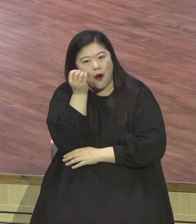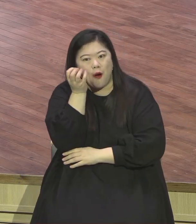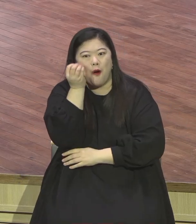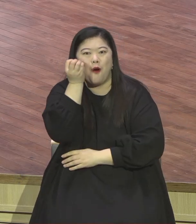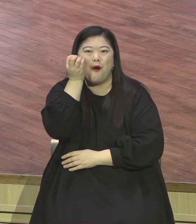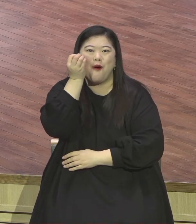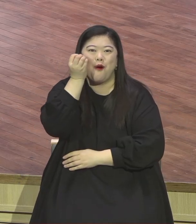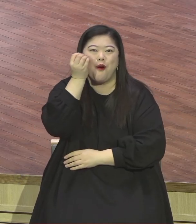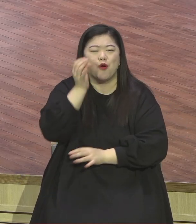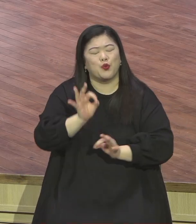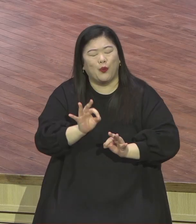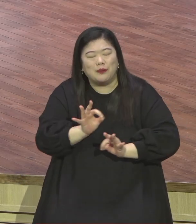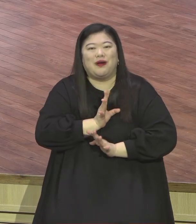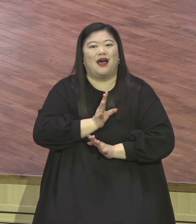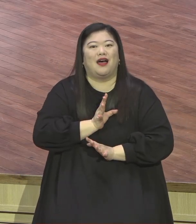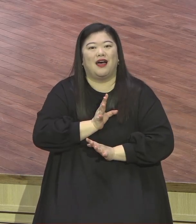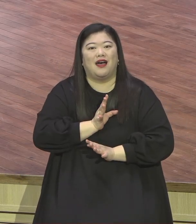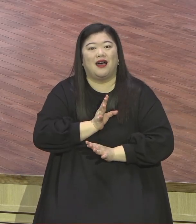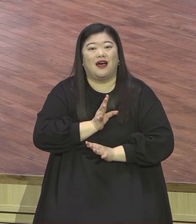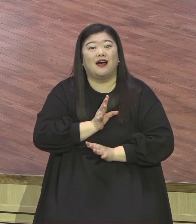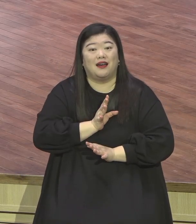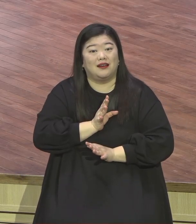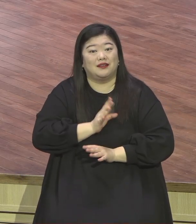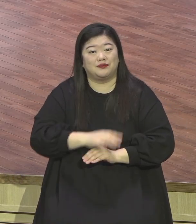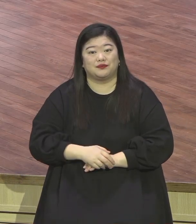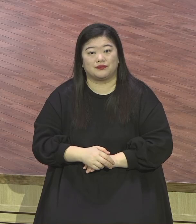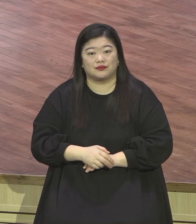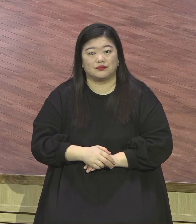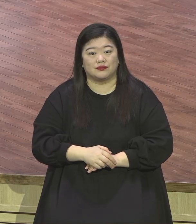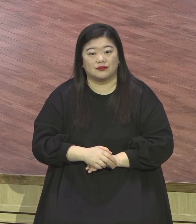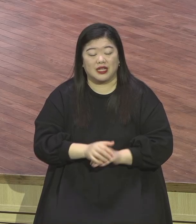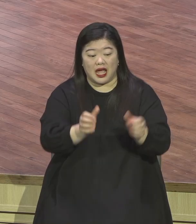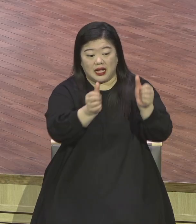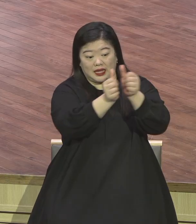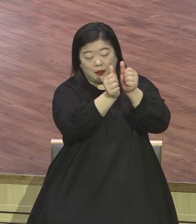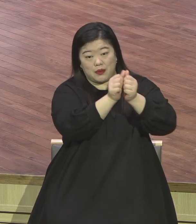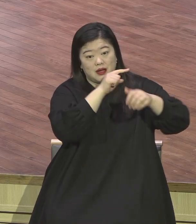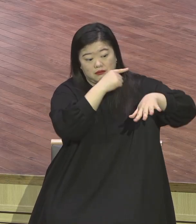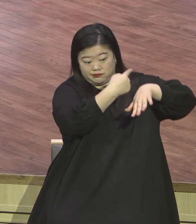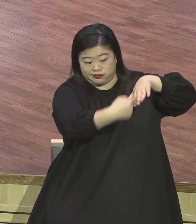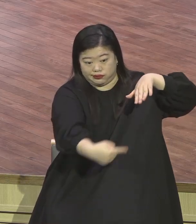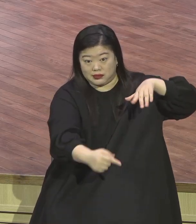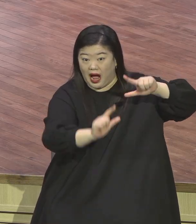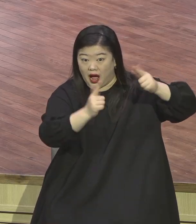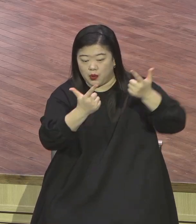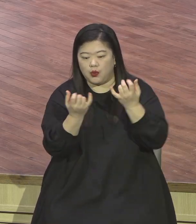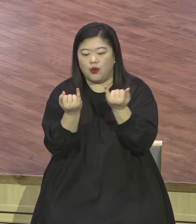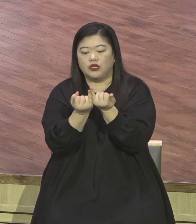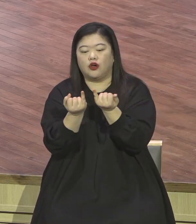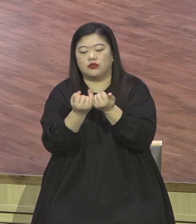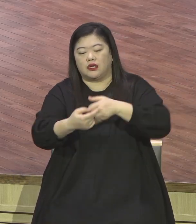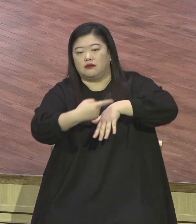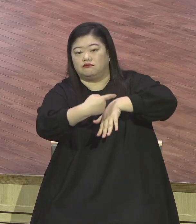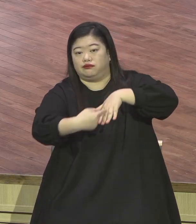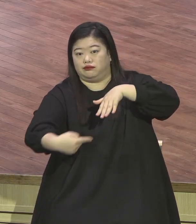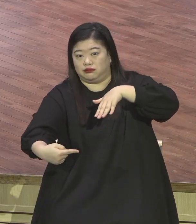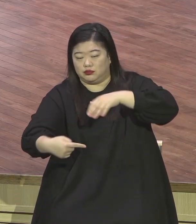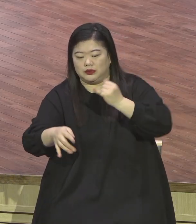남자의 후손이 아니 여자의 후손으로 오시게 될 메시야의 탄생으로부터 시작해서 그분의